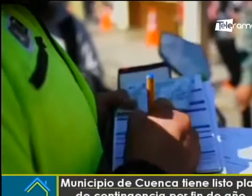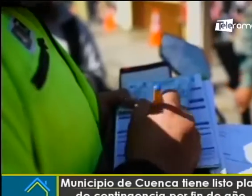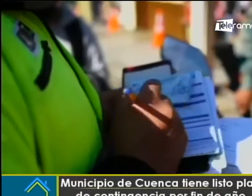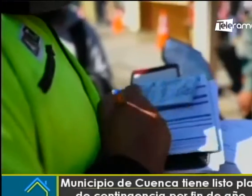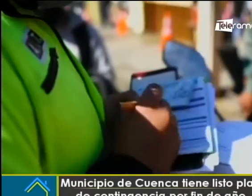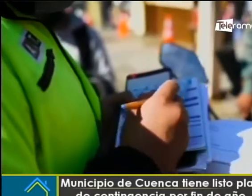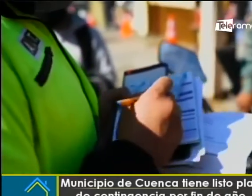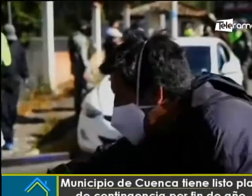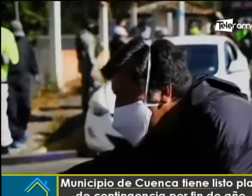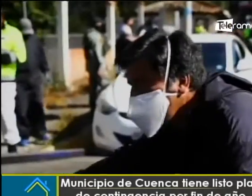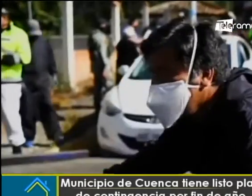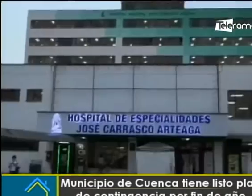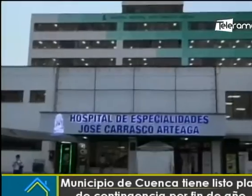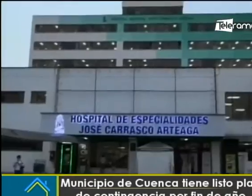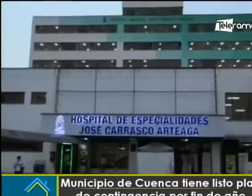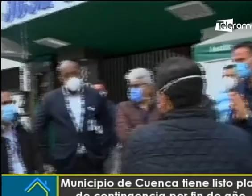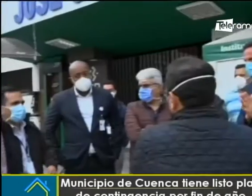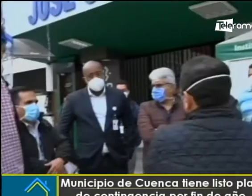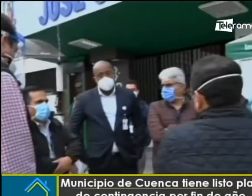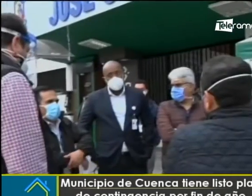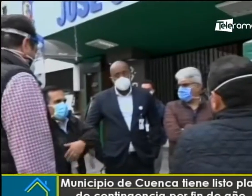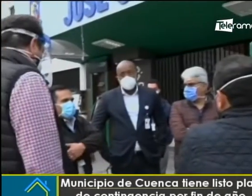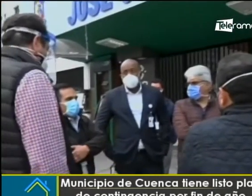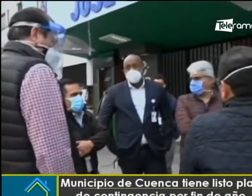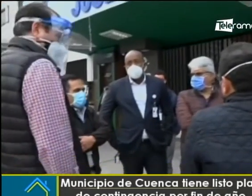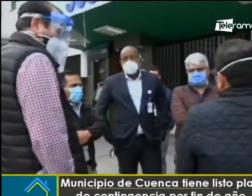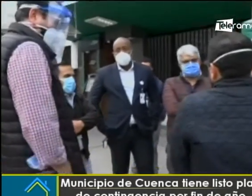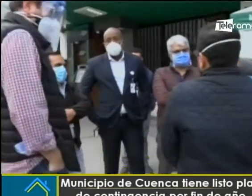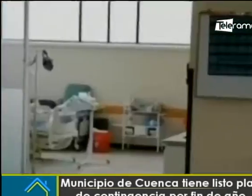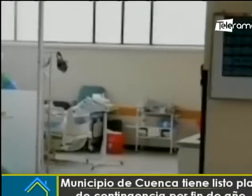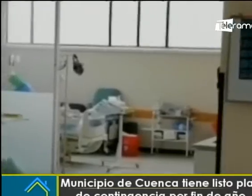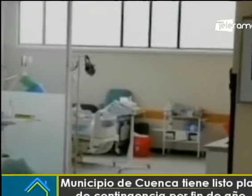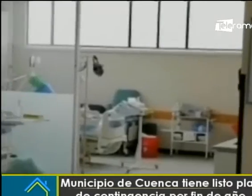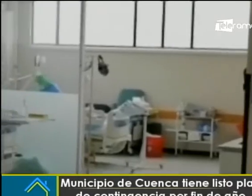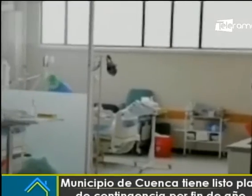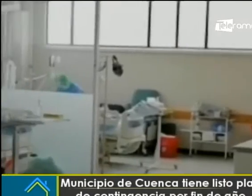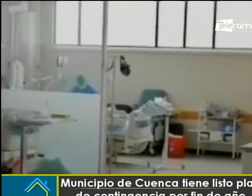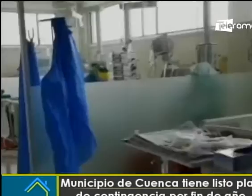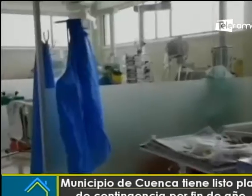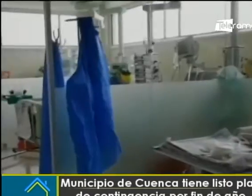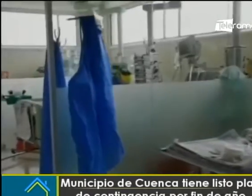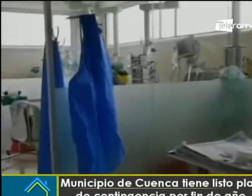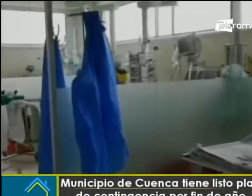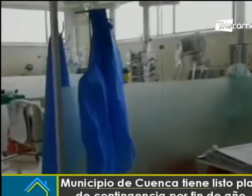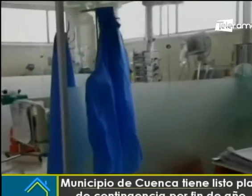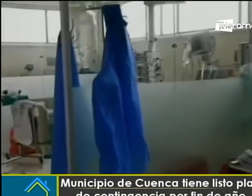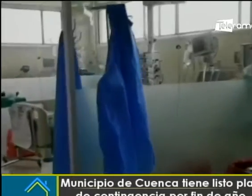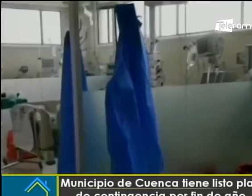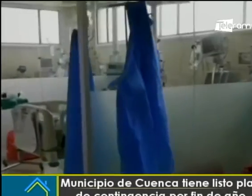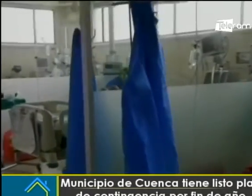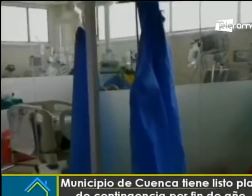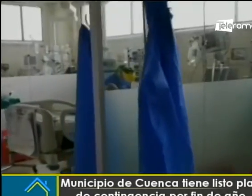mantener el control en los espacios públicos y en los diferentes eventos. En el feriado de Navidad se realizó la caravana del niño